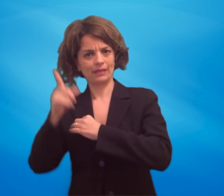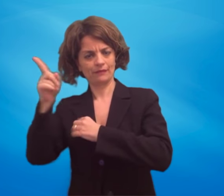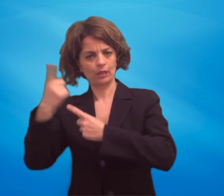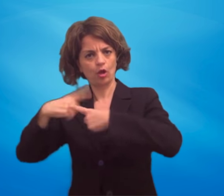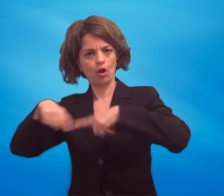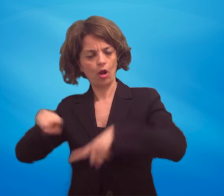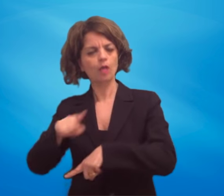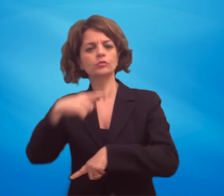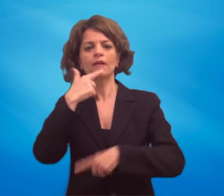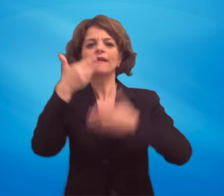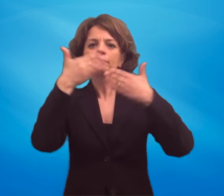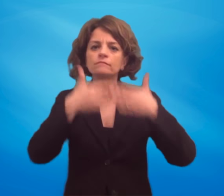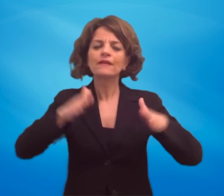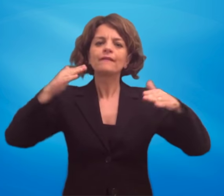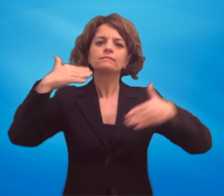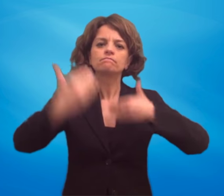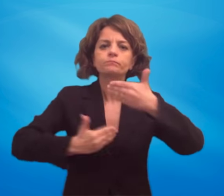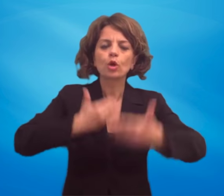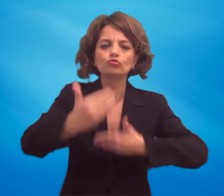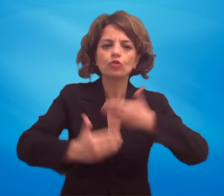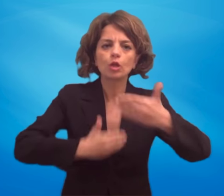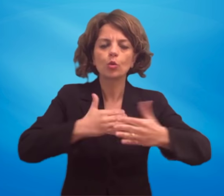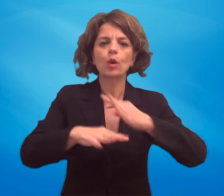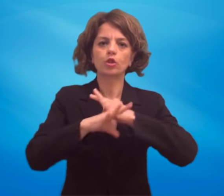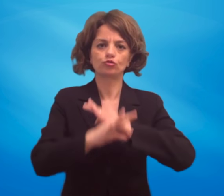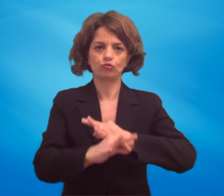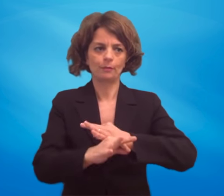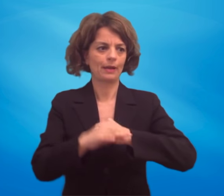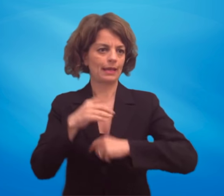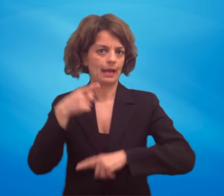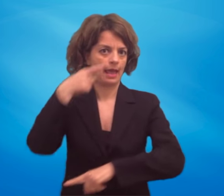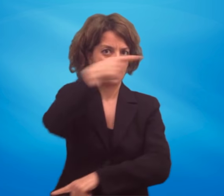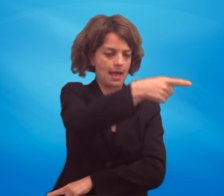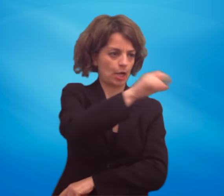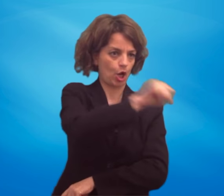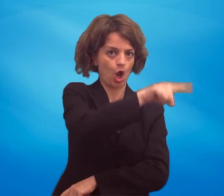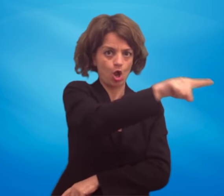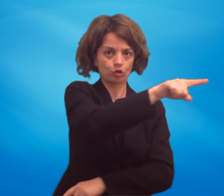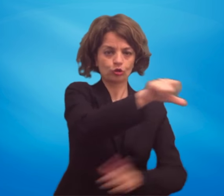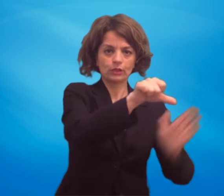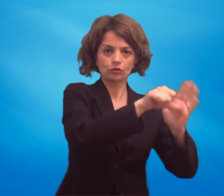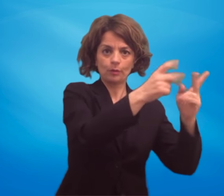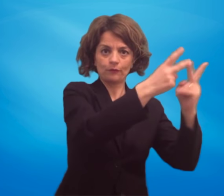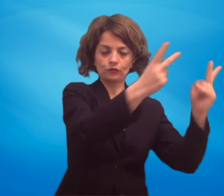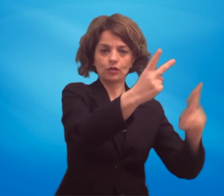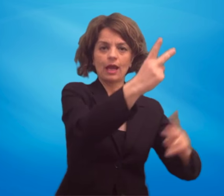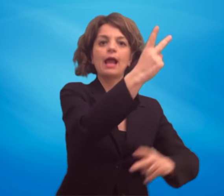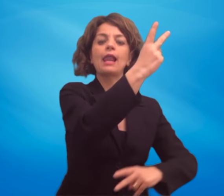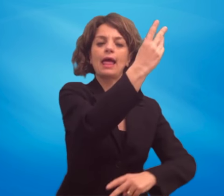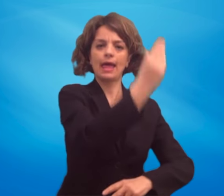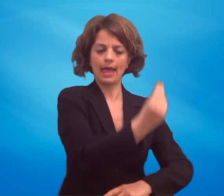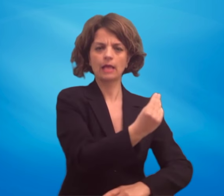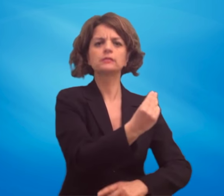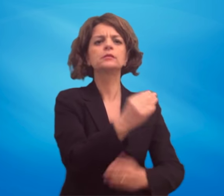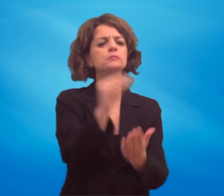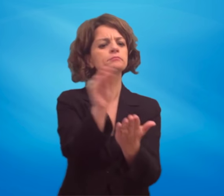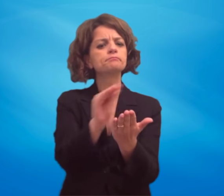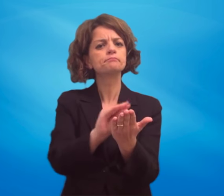procedimenti disciplinari nei loro confronti, indicando nel dettaglio le relative contestazioni di addebiti.